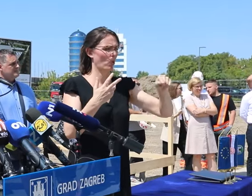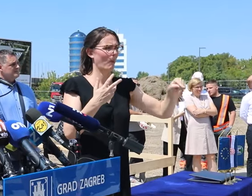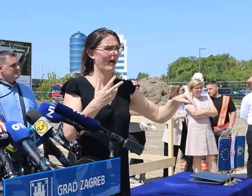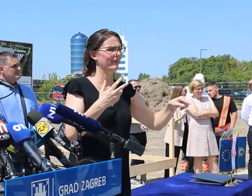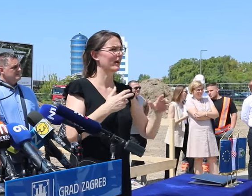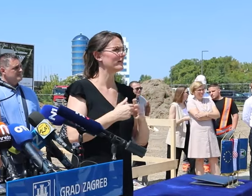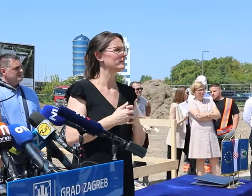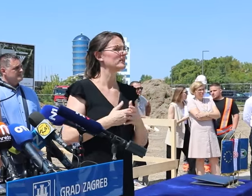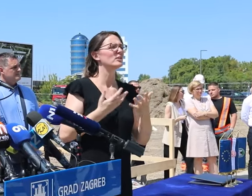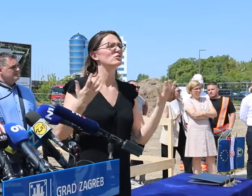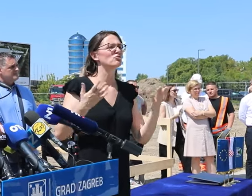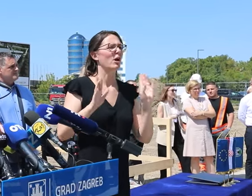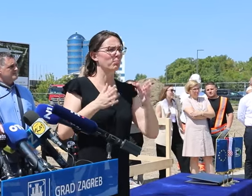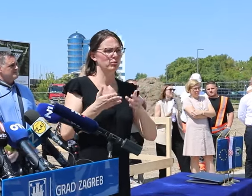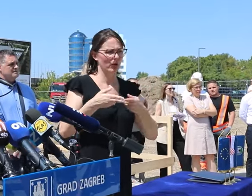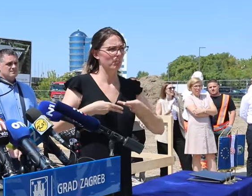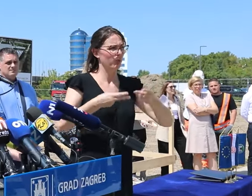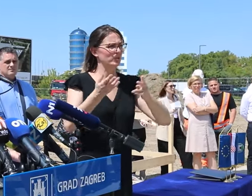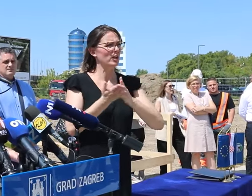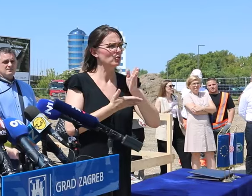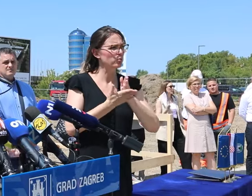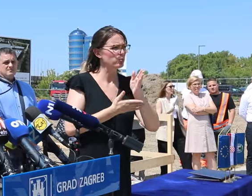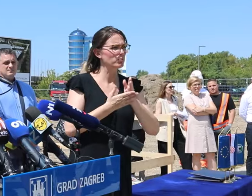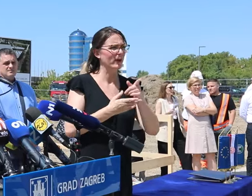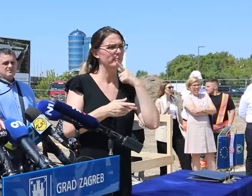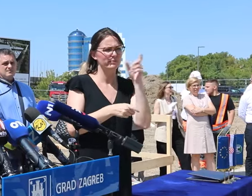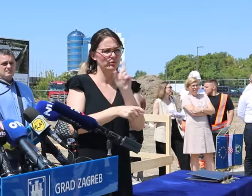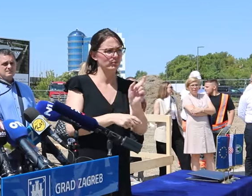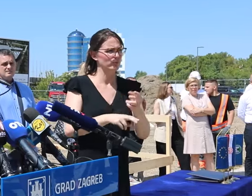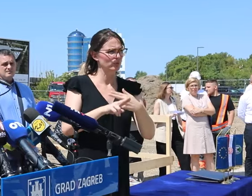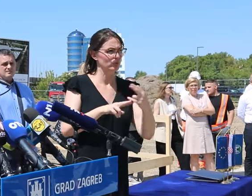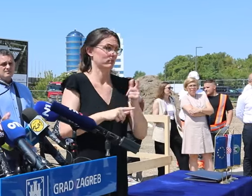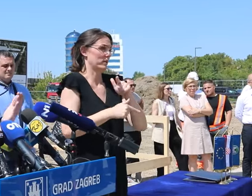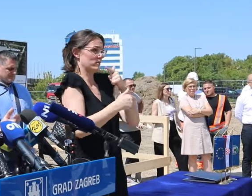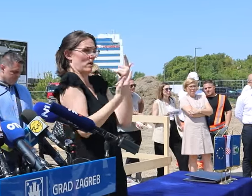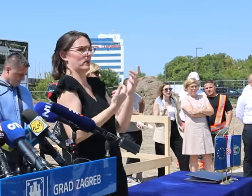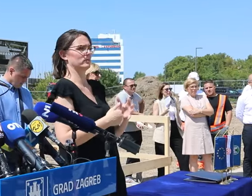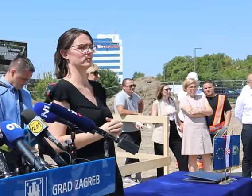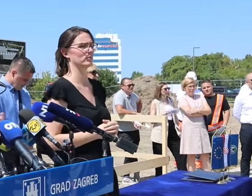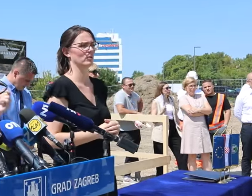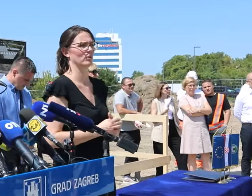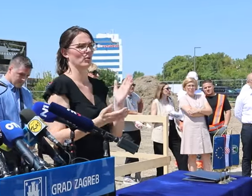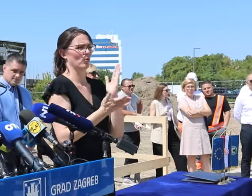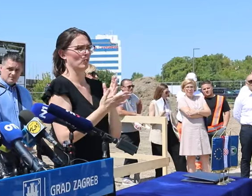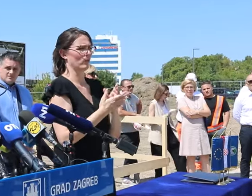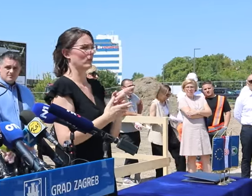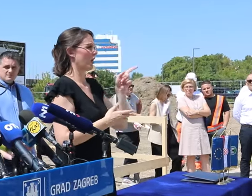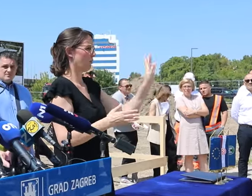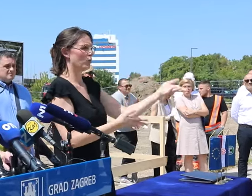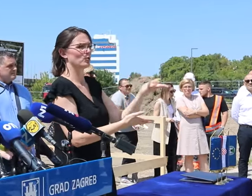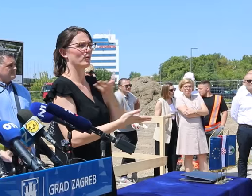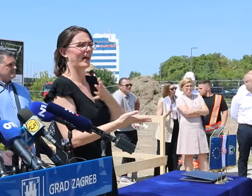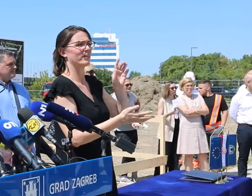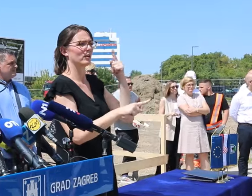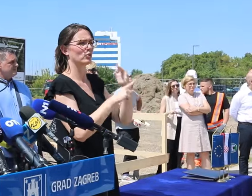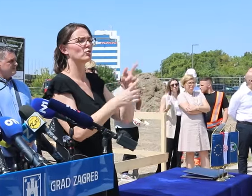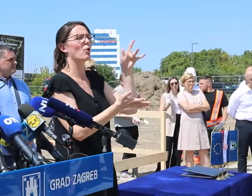poslala, poče li službe poslati službe na privatnu deratizaciju na to lokaciju? Naravno da hoće, evo, možete i ostaviti lokaciju